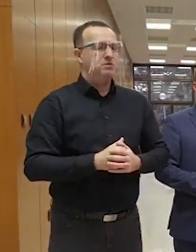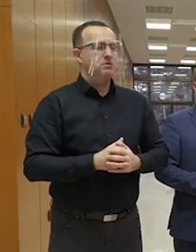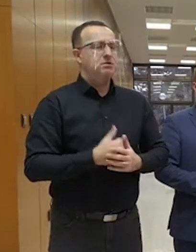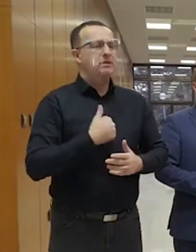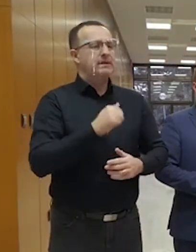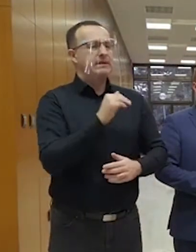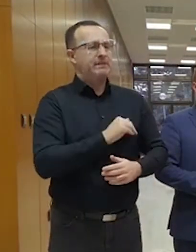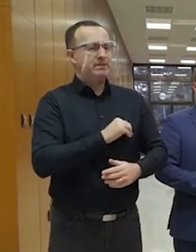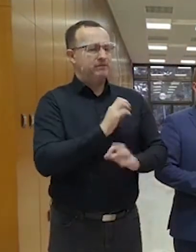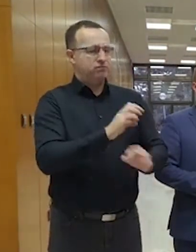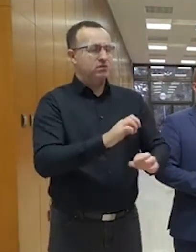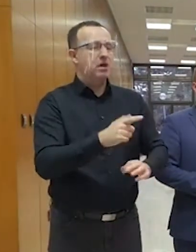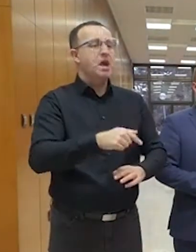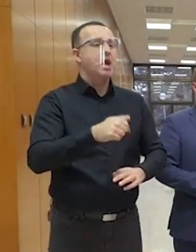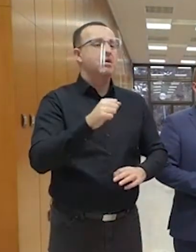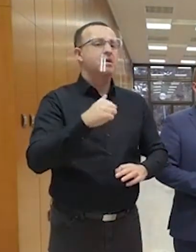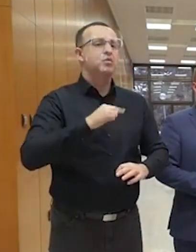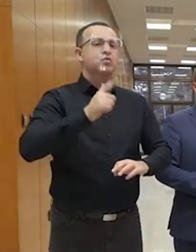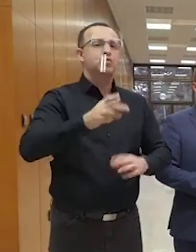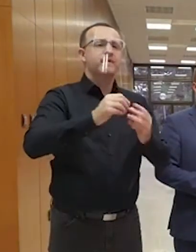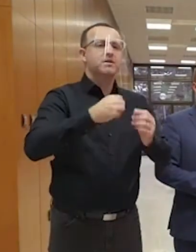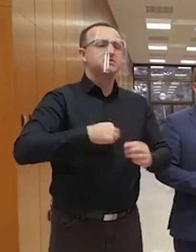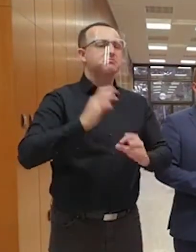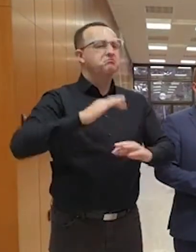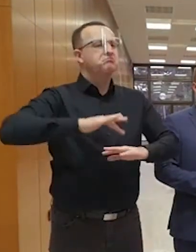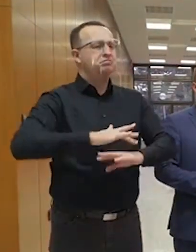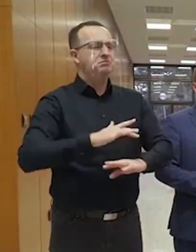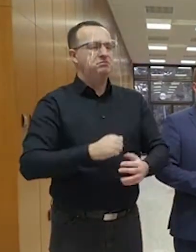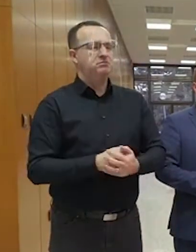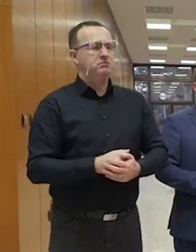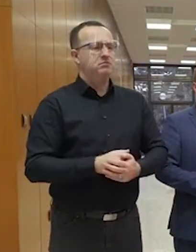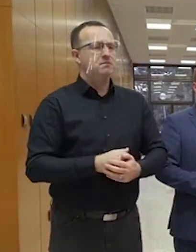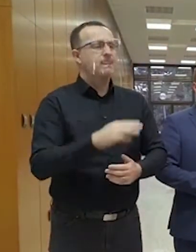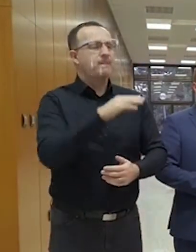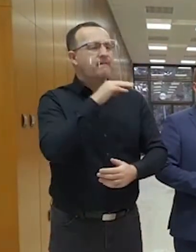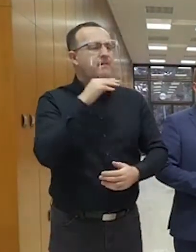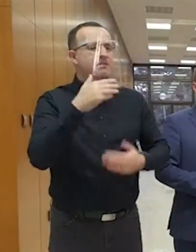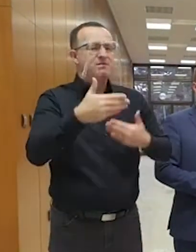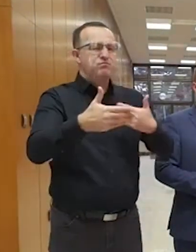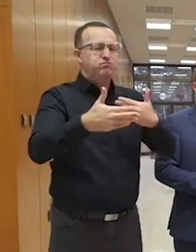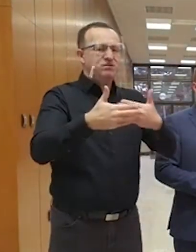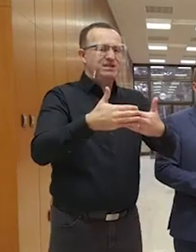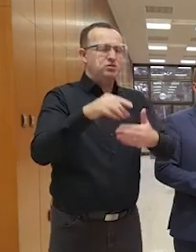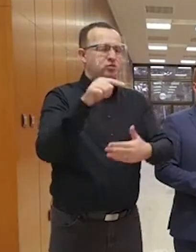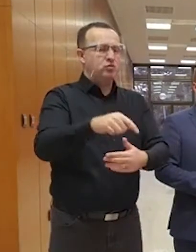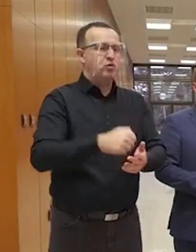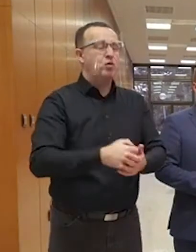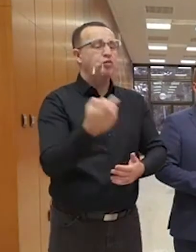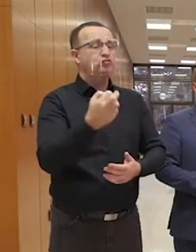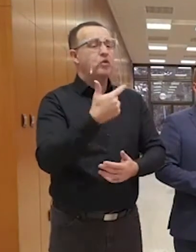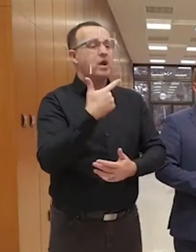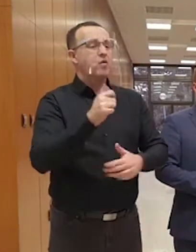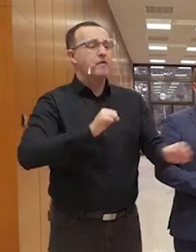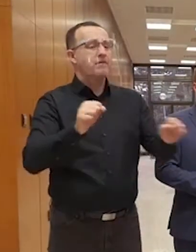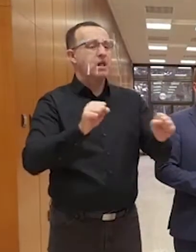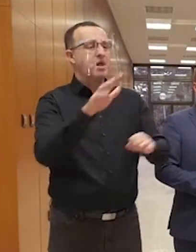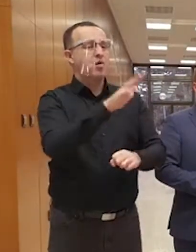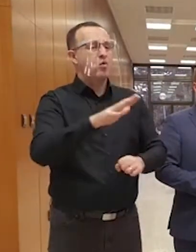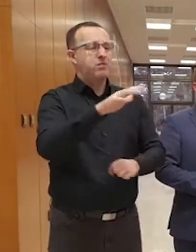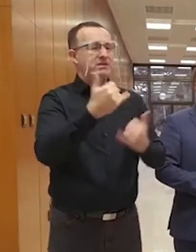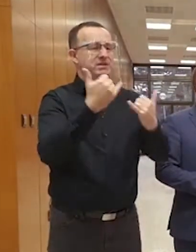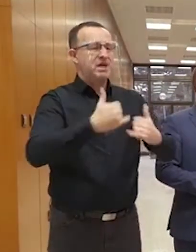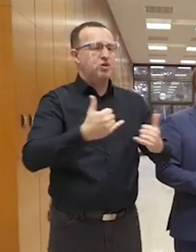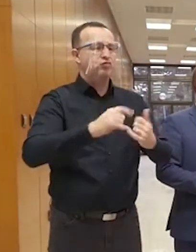ja vnímam s dobrým pocitom, je to, že sme veľmi blízko k tomu, čo sme si ako vláda v oblasti zahraničnej